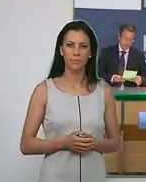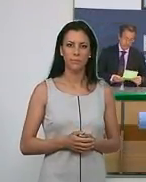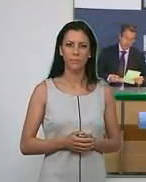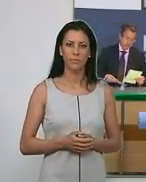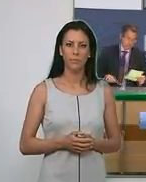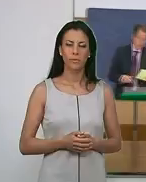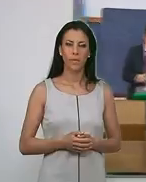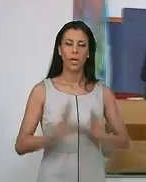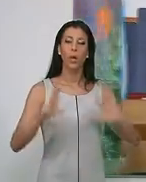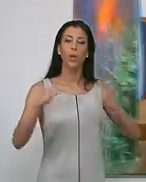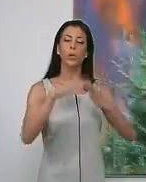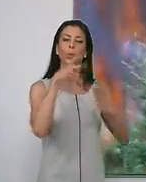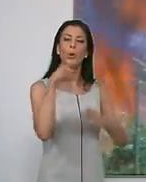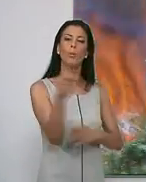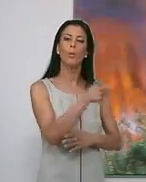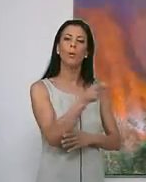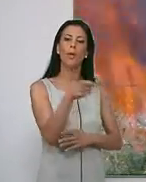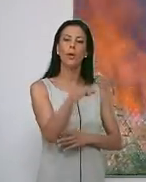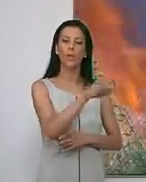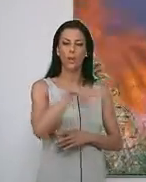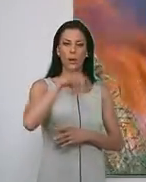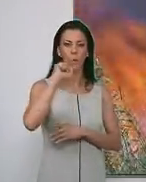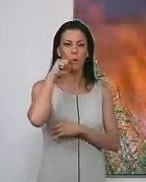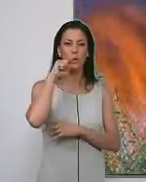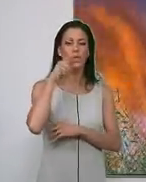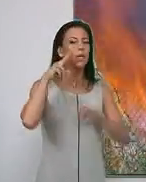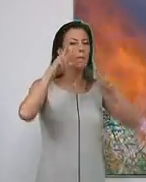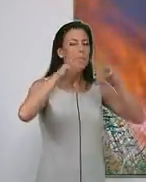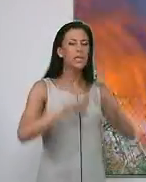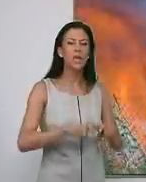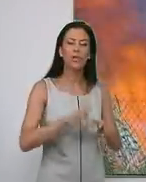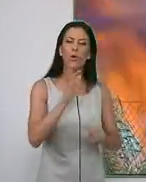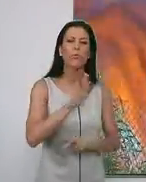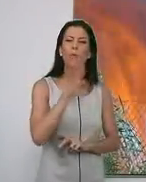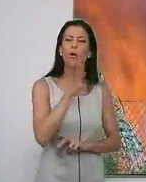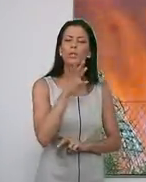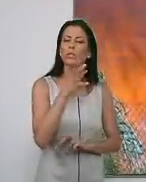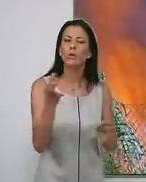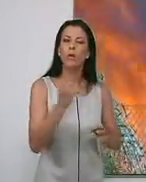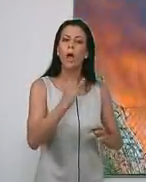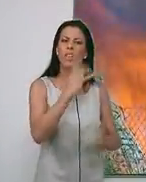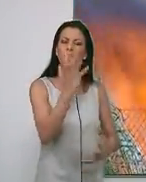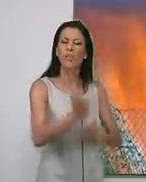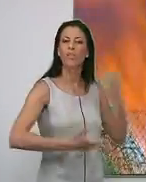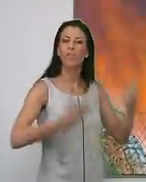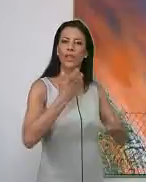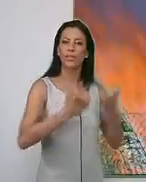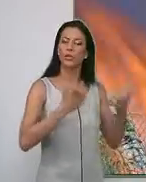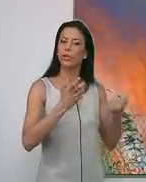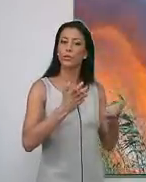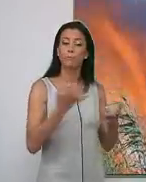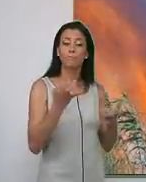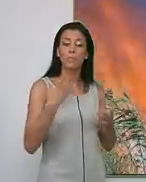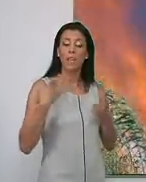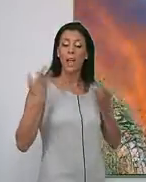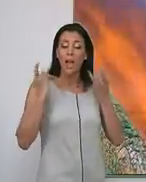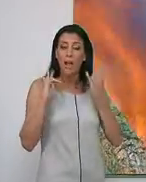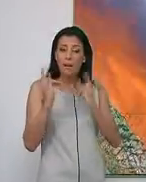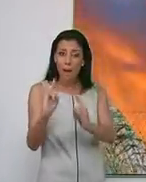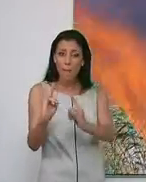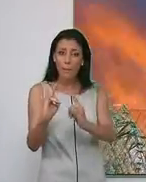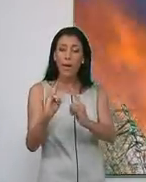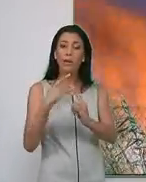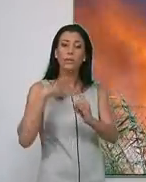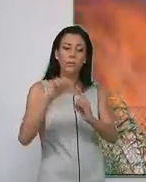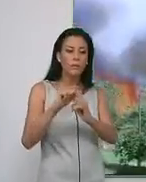El cuerpo de bomberos de la localidad de Motril investiga la causa que provocó un incendio... ...entre la Rambla de los Álamos y el